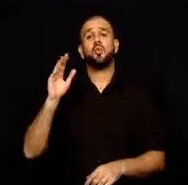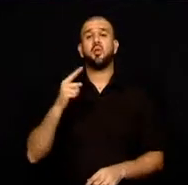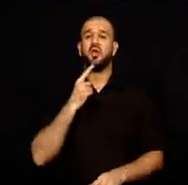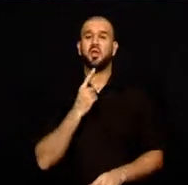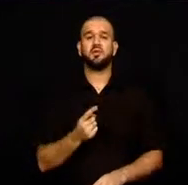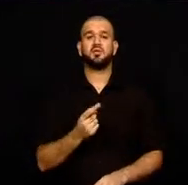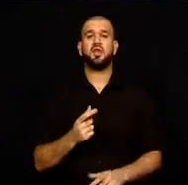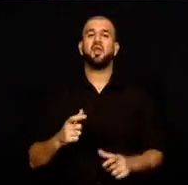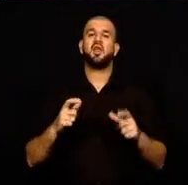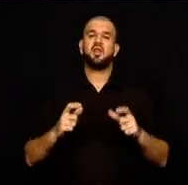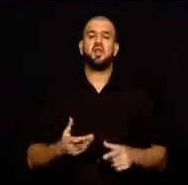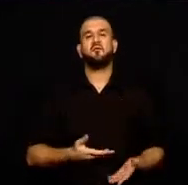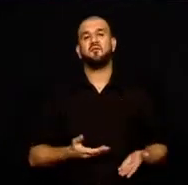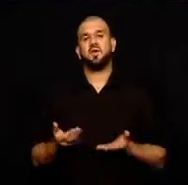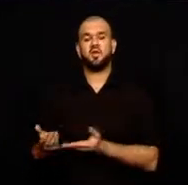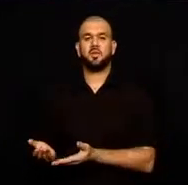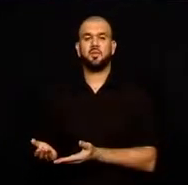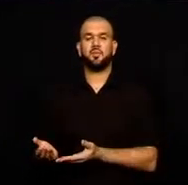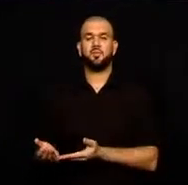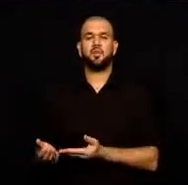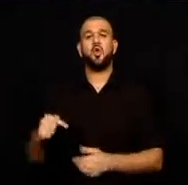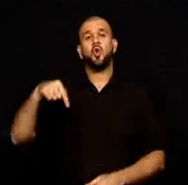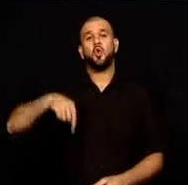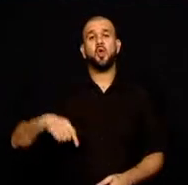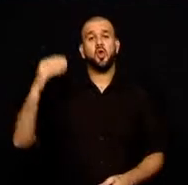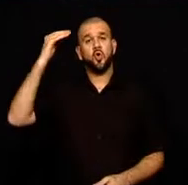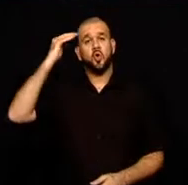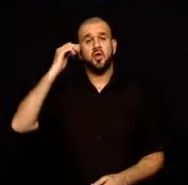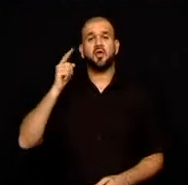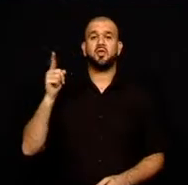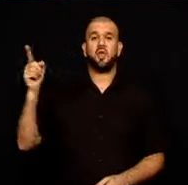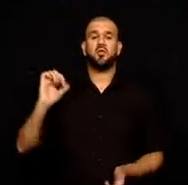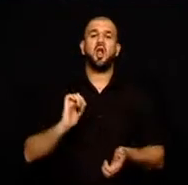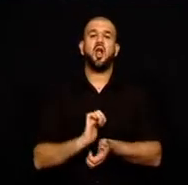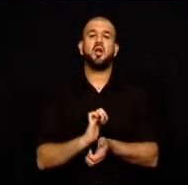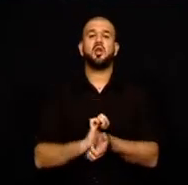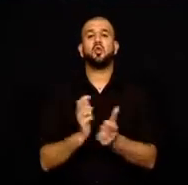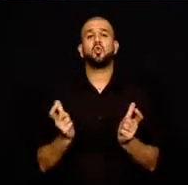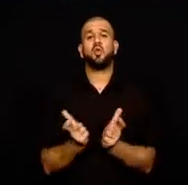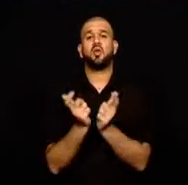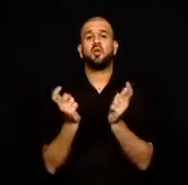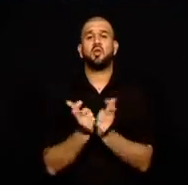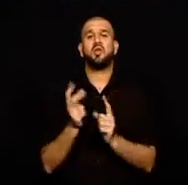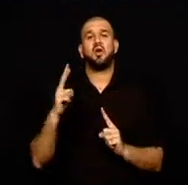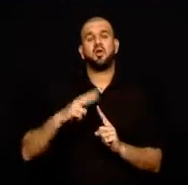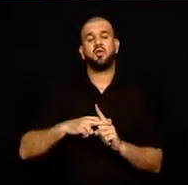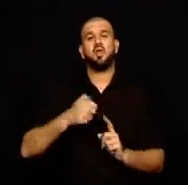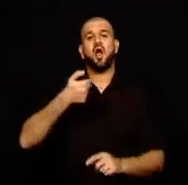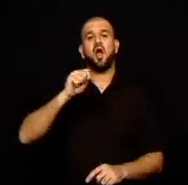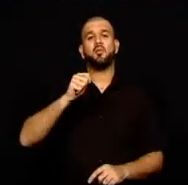ilgili soru sormamaları tavsiyesine yer verildi. Güney Kore tarafından